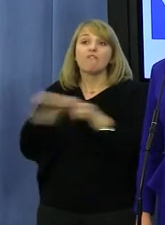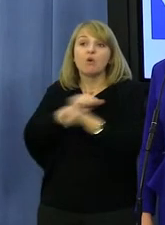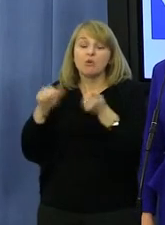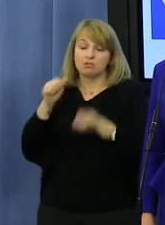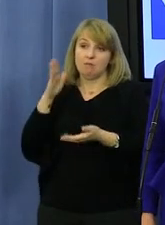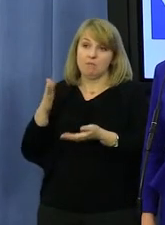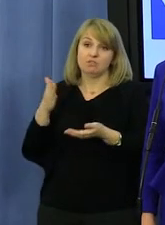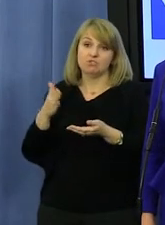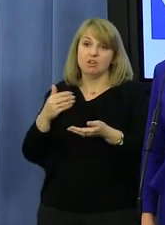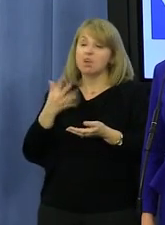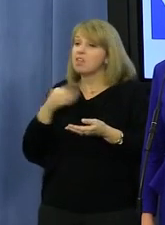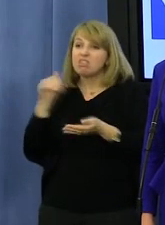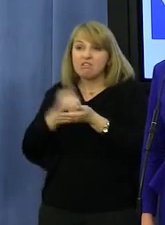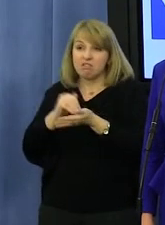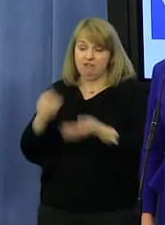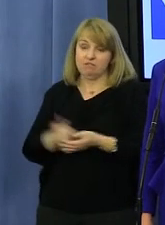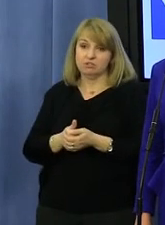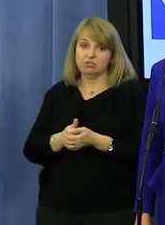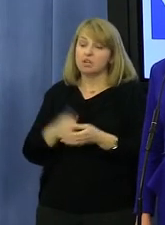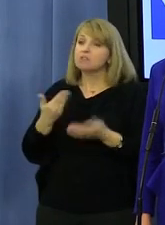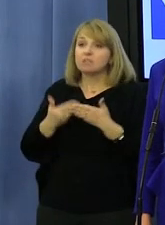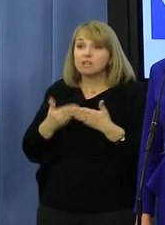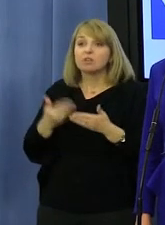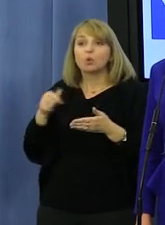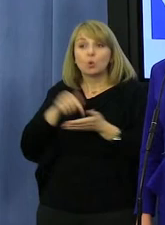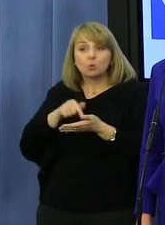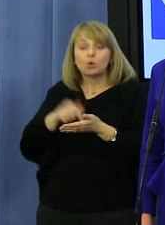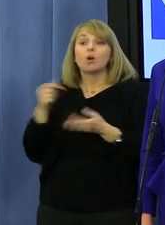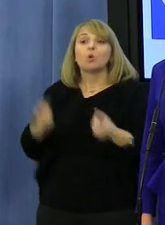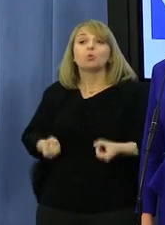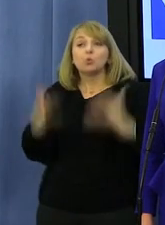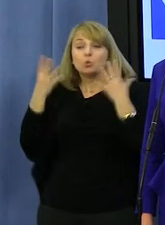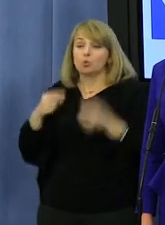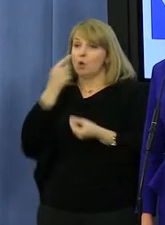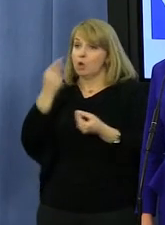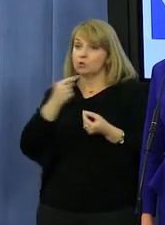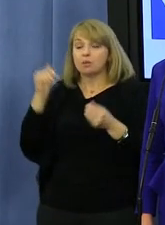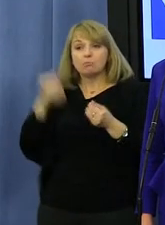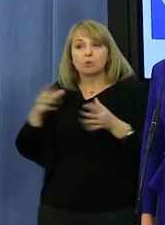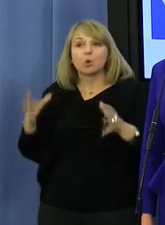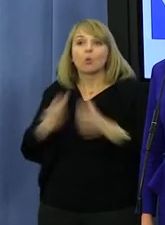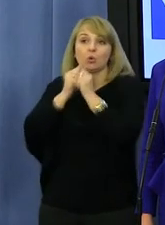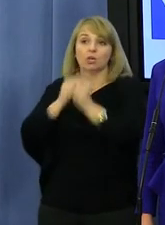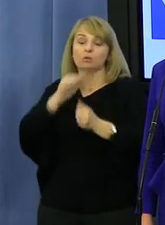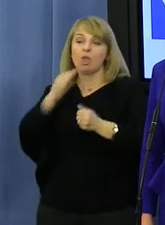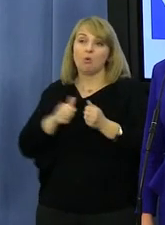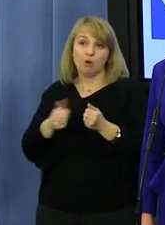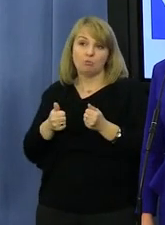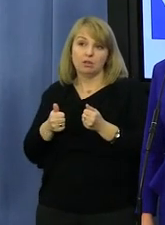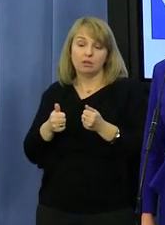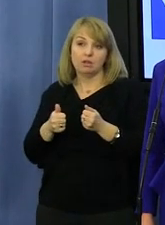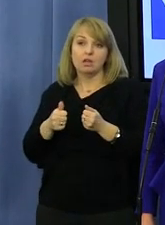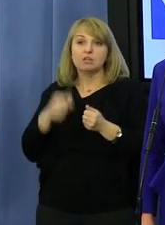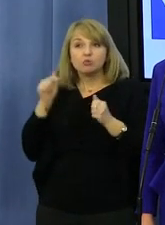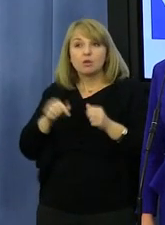nienawiści. To bez sensu. Być może właśnie kultura rosyjska jest w stanie dzisiaj uratować Europę i Putina przed dalszą eskalacją.